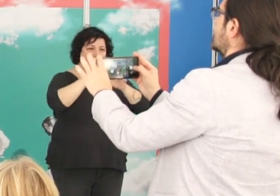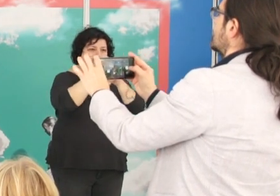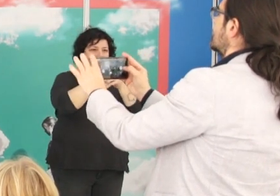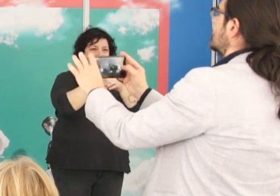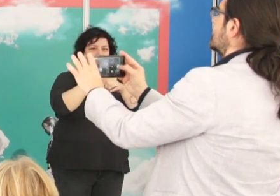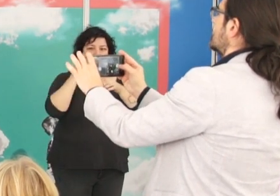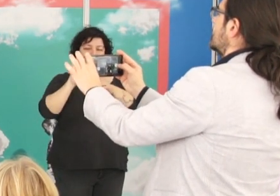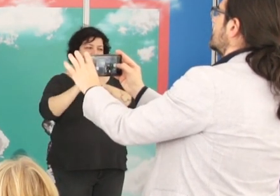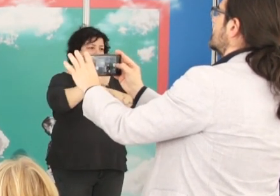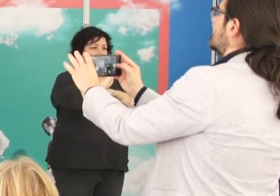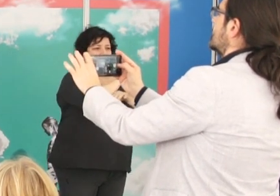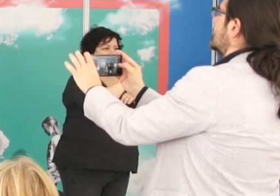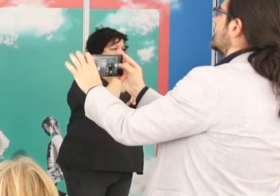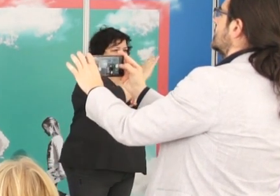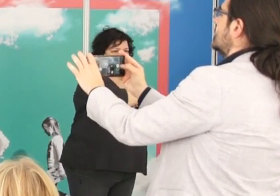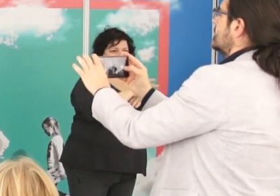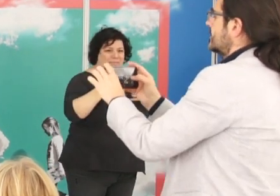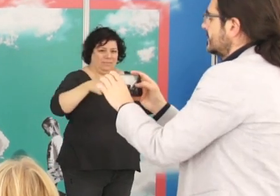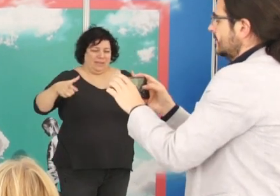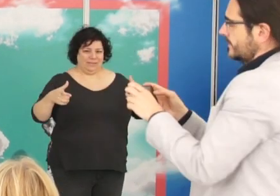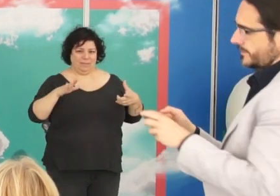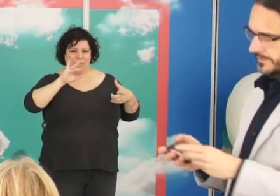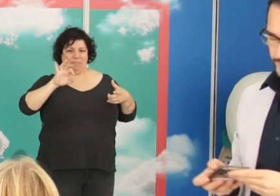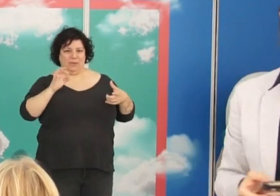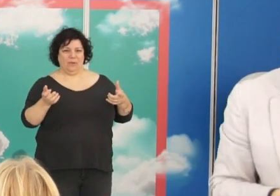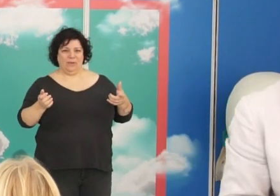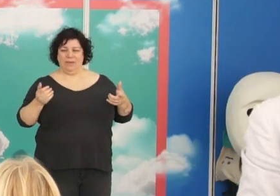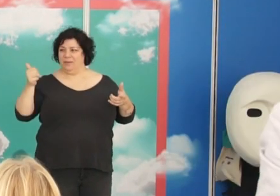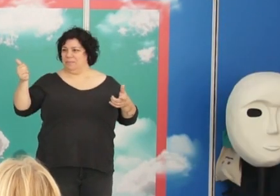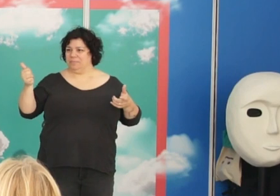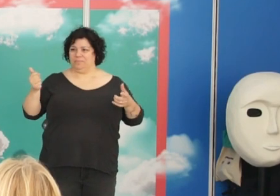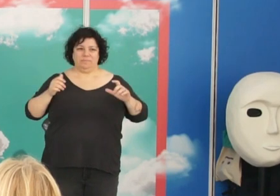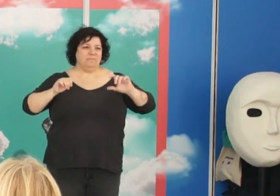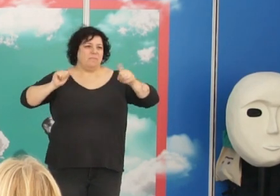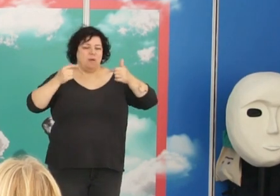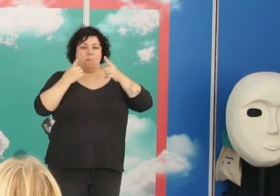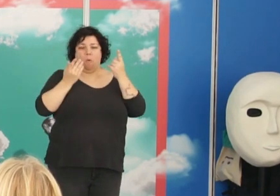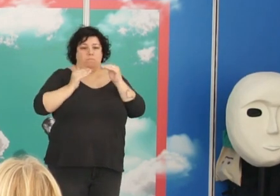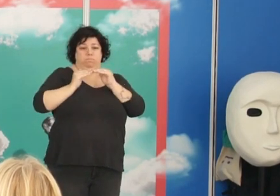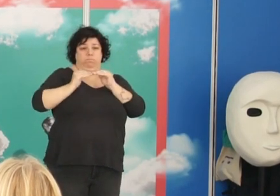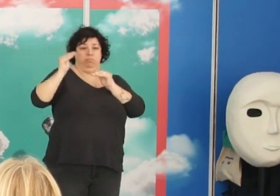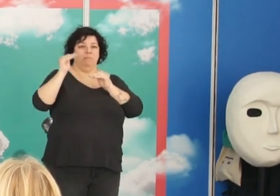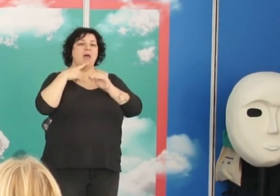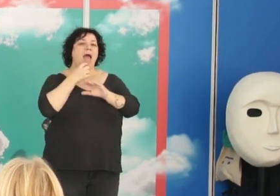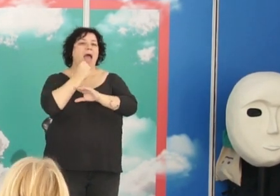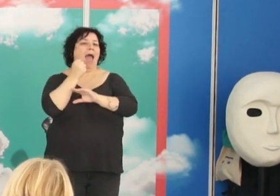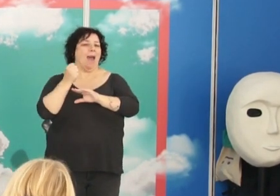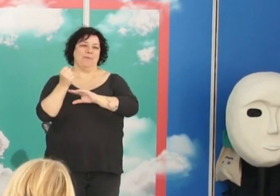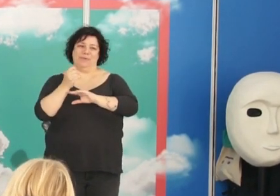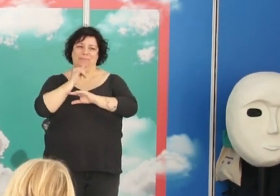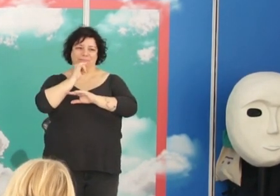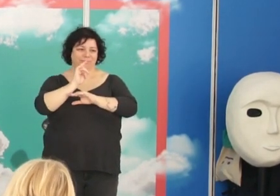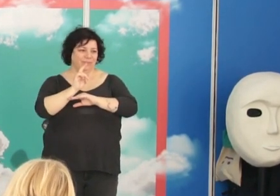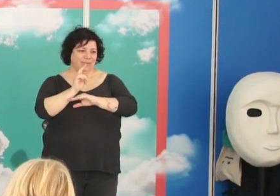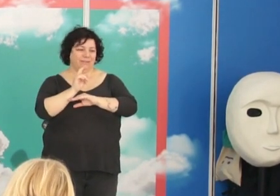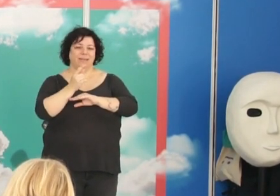histopatología que en el de investigaciones biológicas. Estaba empezando a despuntar, pero no tuvo todos los apoyos desde